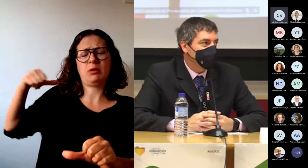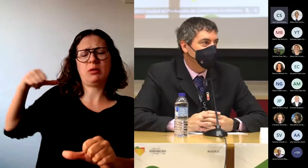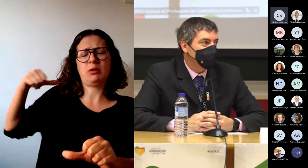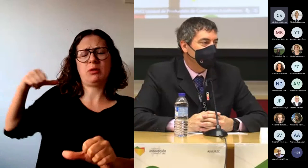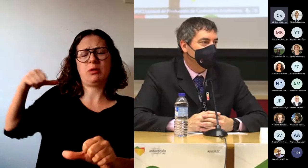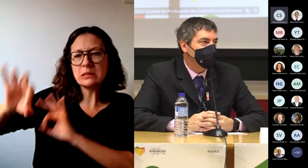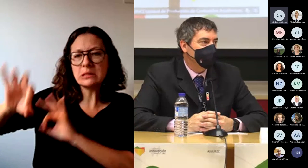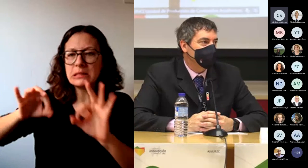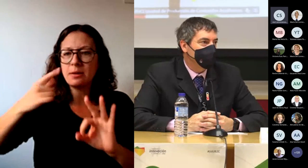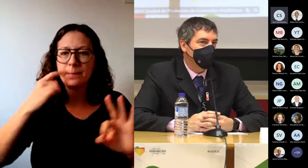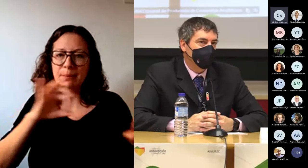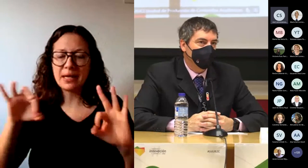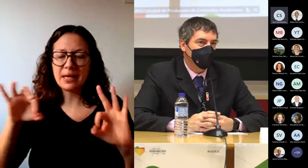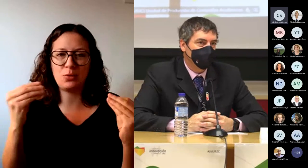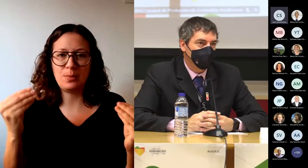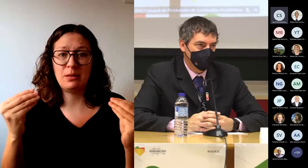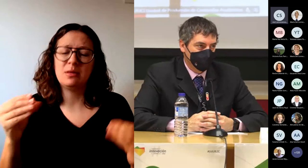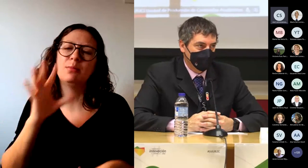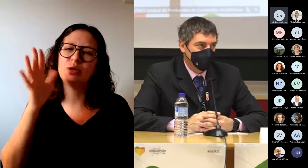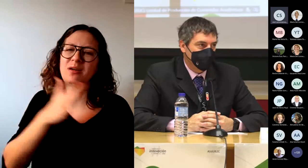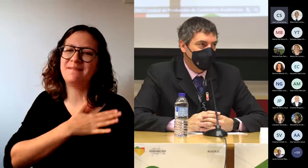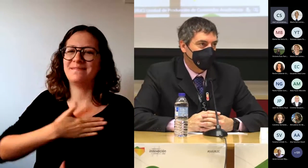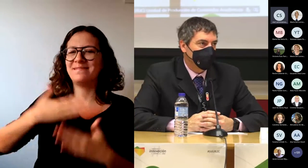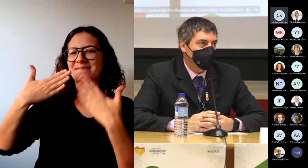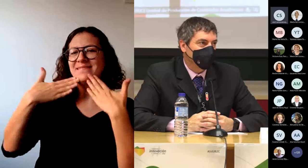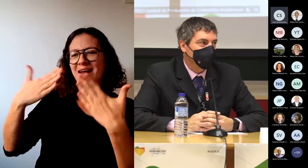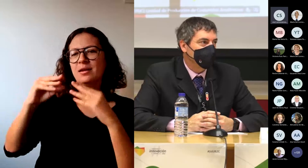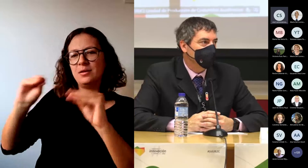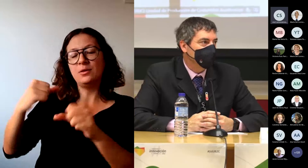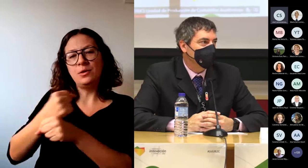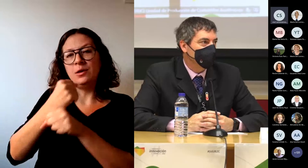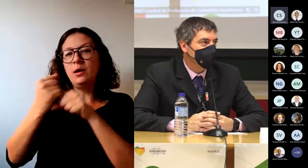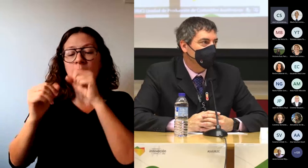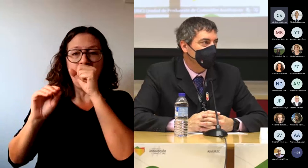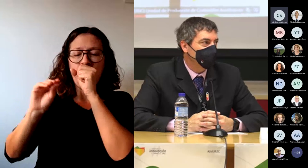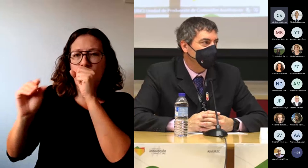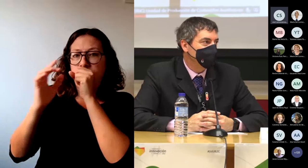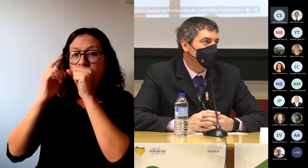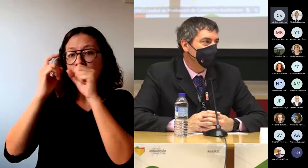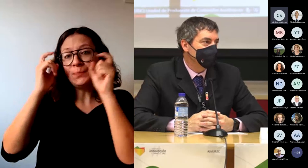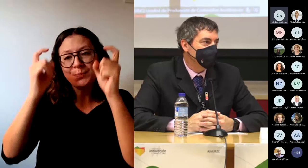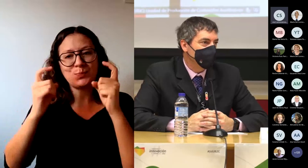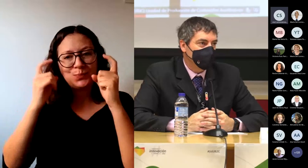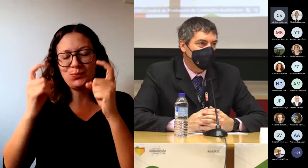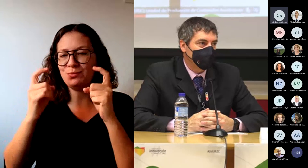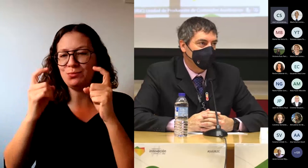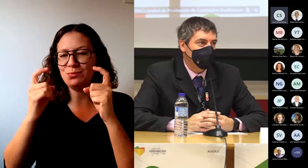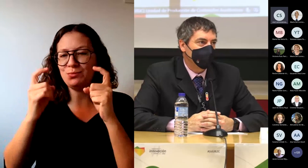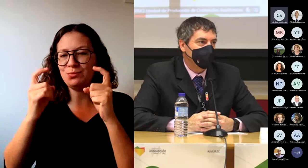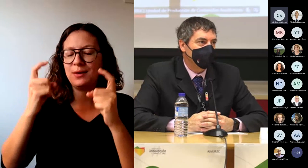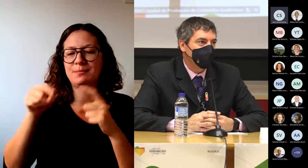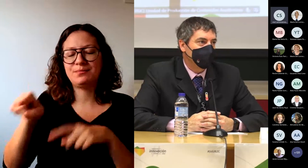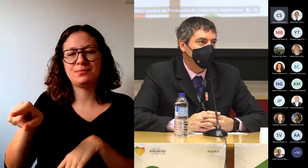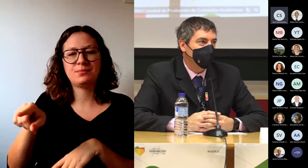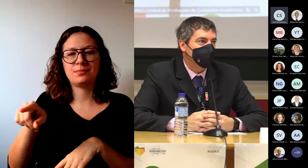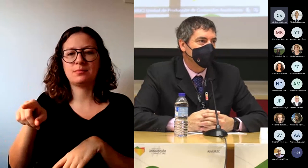que desde aquí quería agradecer todo ese trabajo y dedicación y ese esfuerzo que les hace ir mucho más allá de